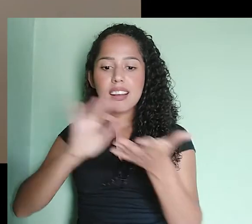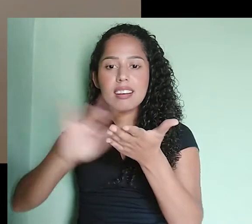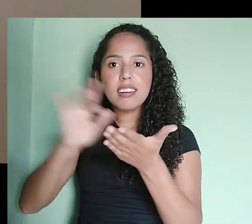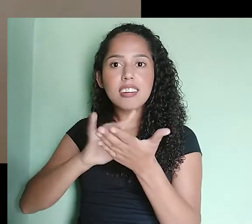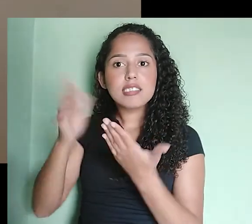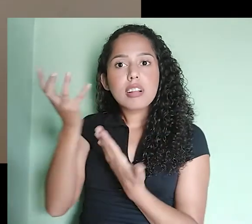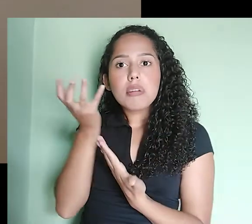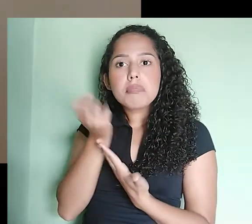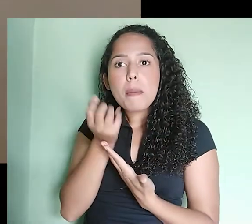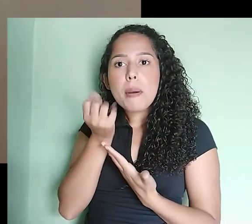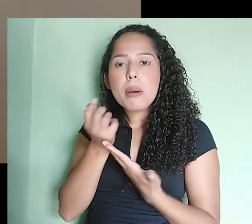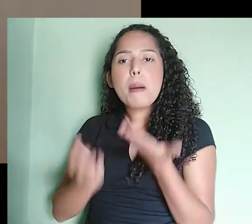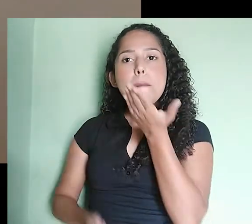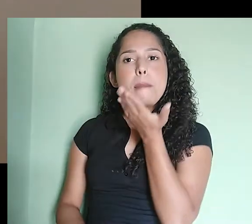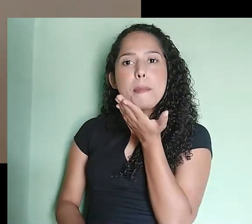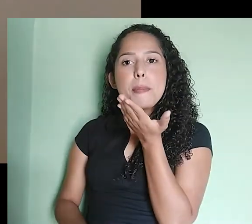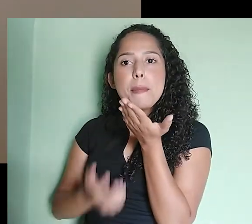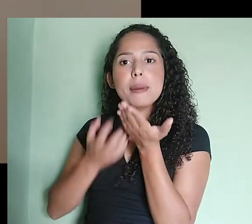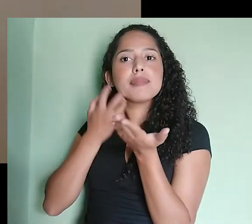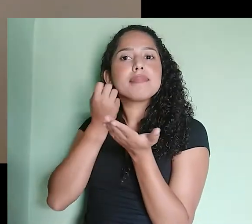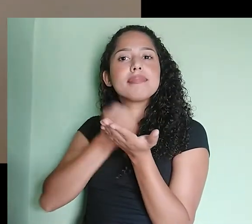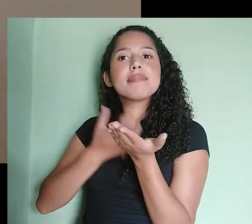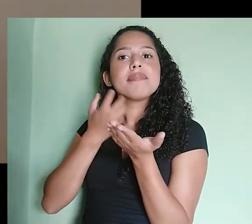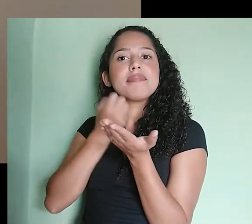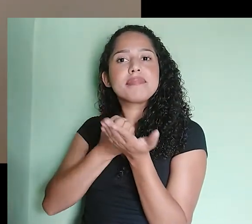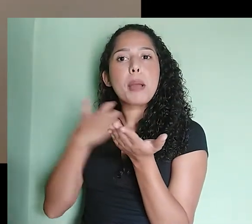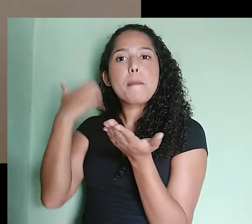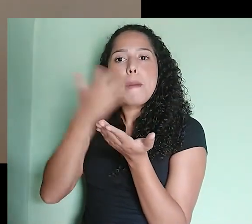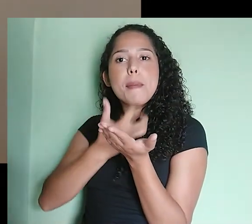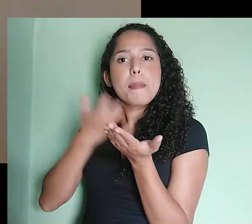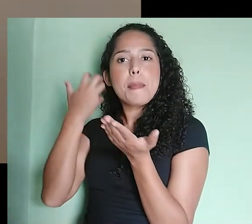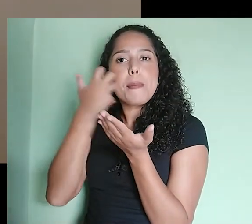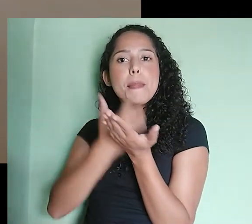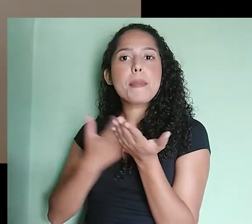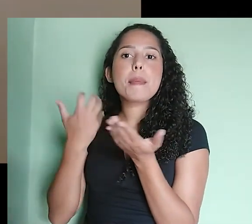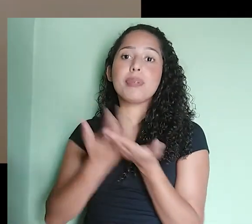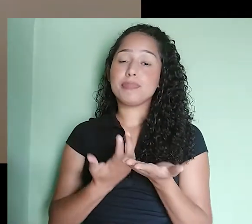em sua própria casa. Uma técnica que abordaremos no próximo vídeo.